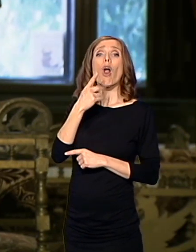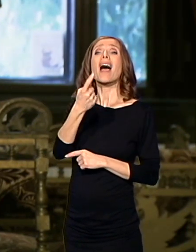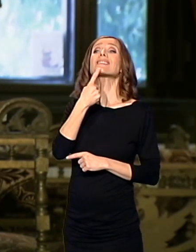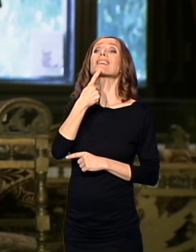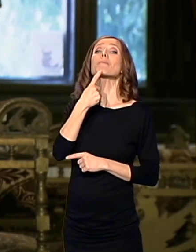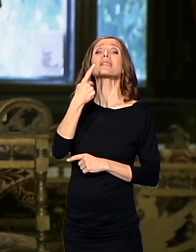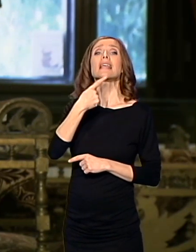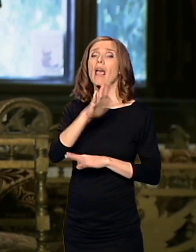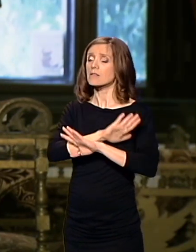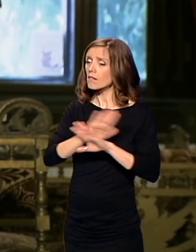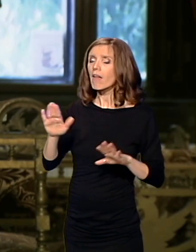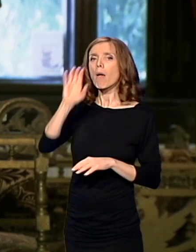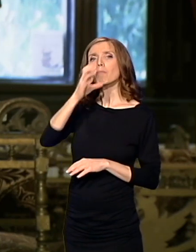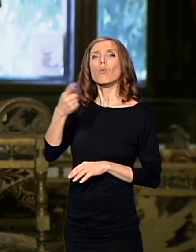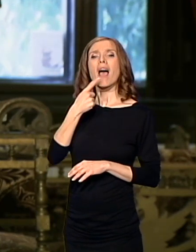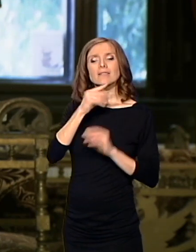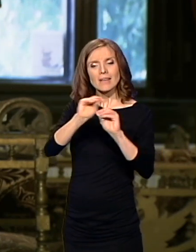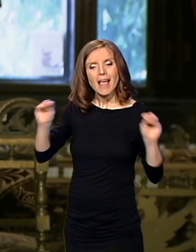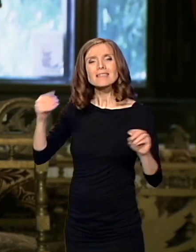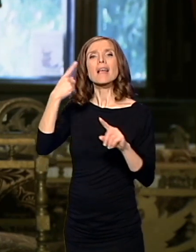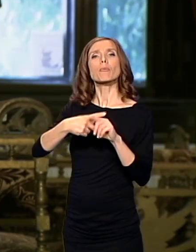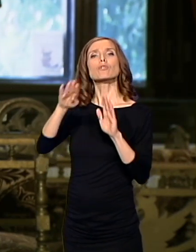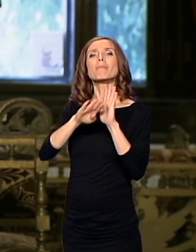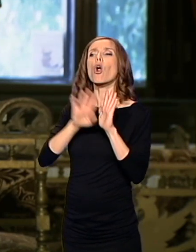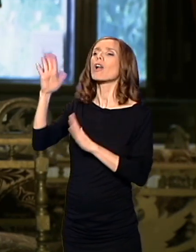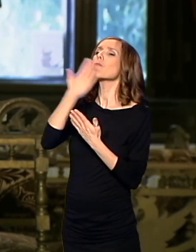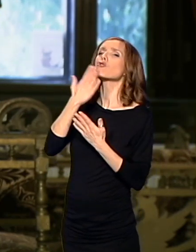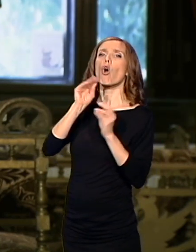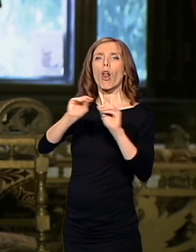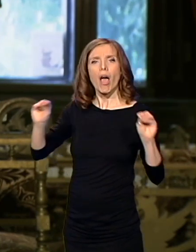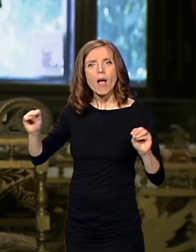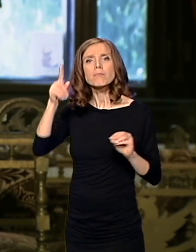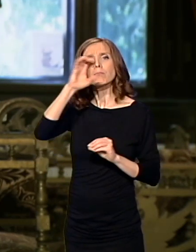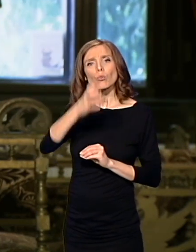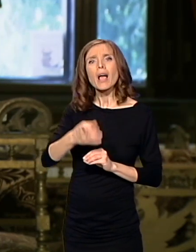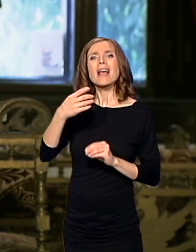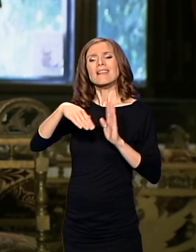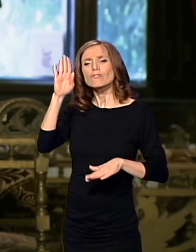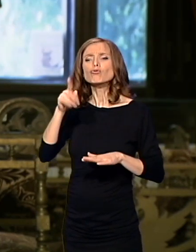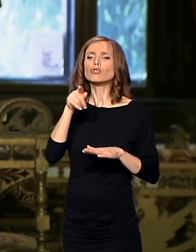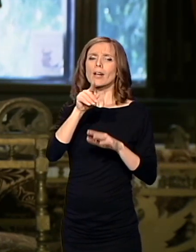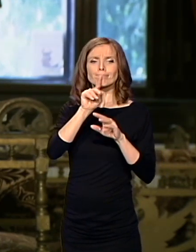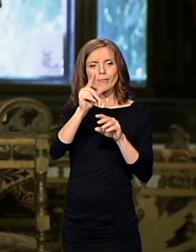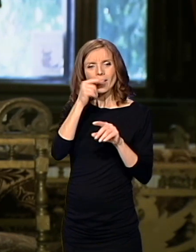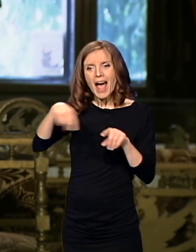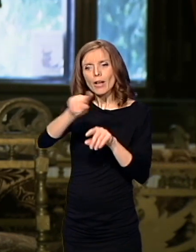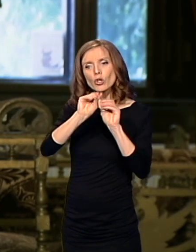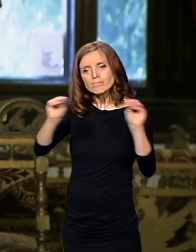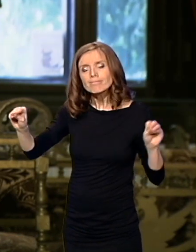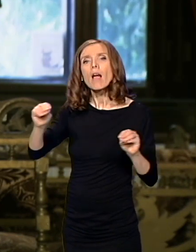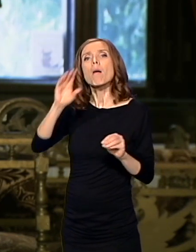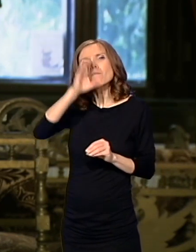bugarski program, bugarske države. Uglavnom je naglasak bio na izučavanju bugarskog jezika. Istorija